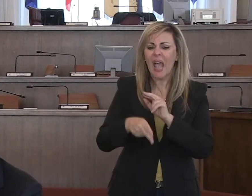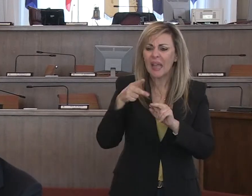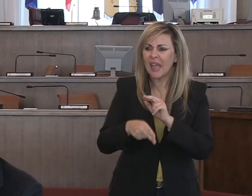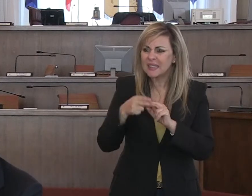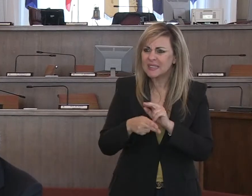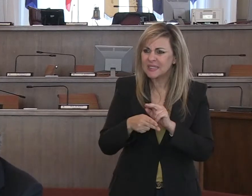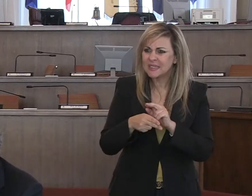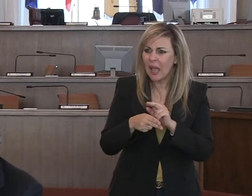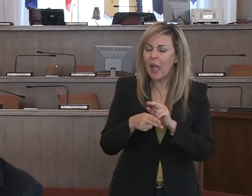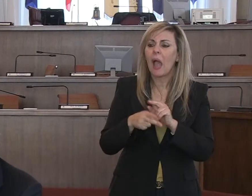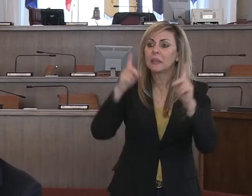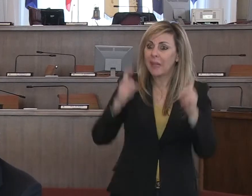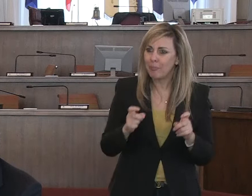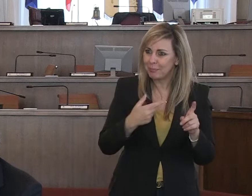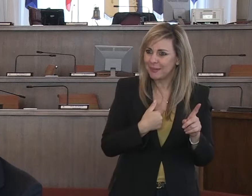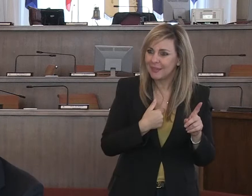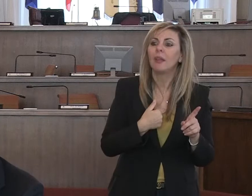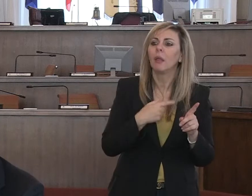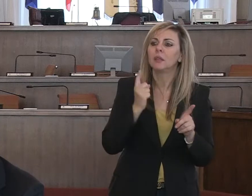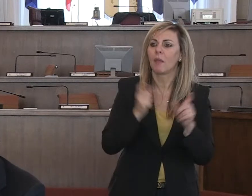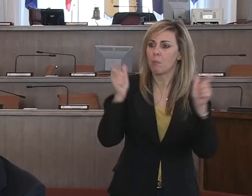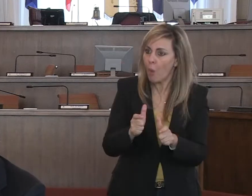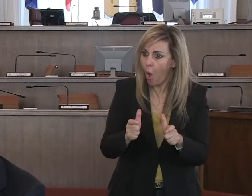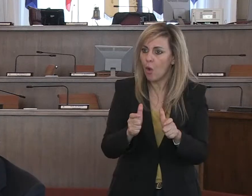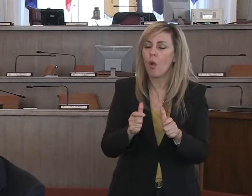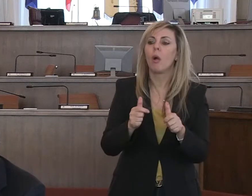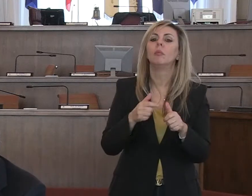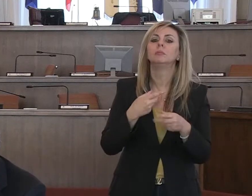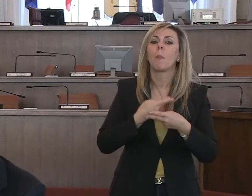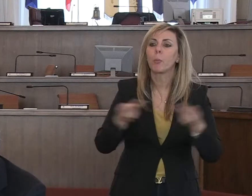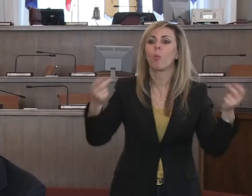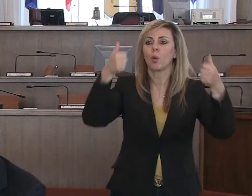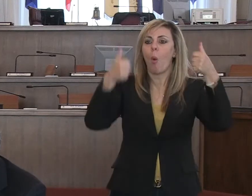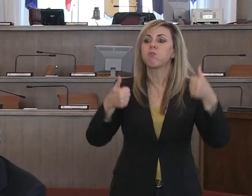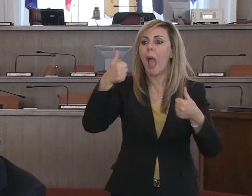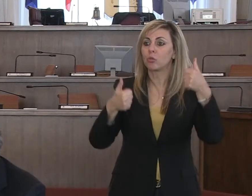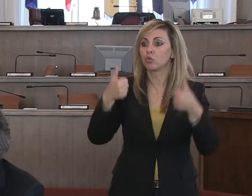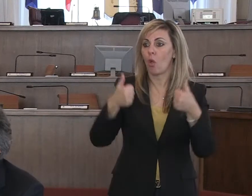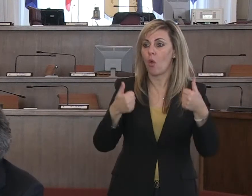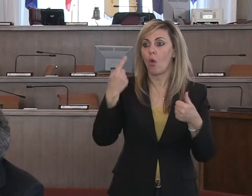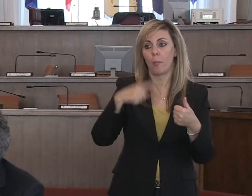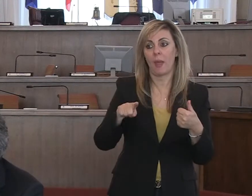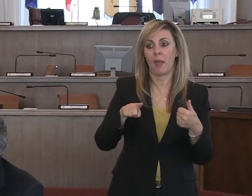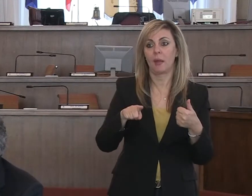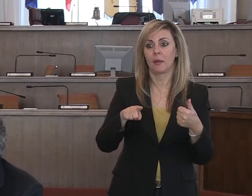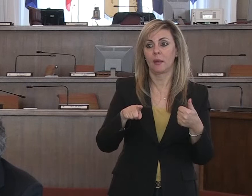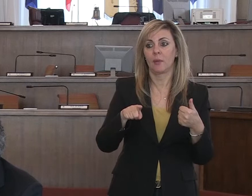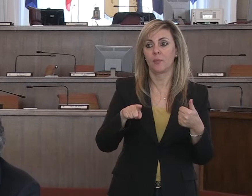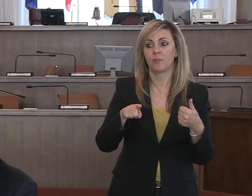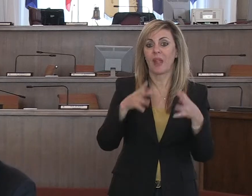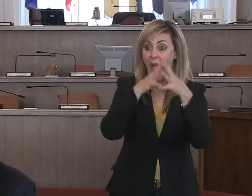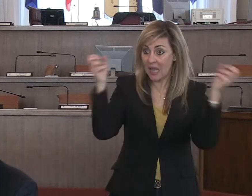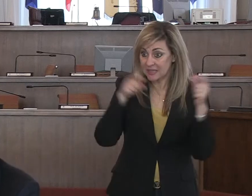di questi debiti. Stiamo pubblicando dei bandi rivolti ai soggetti, rivolti alle